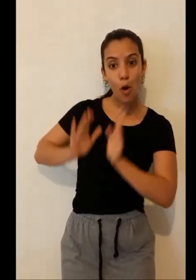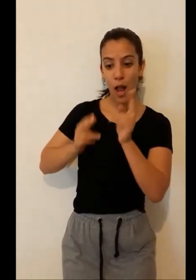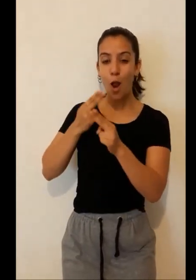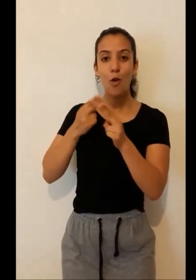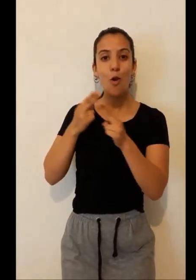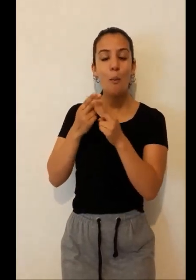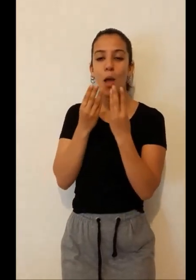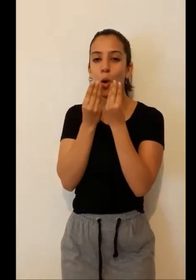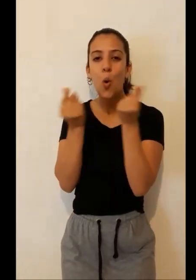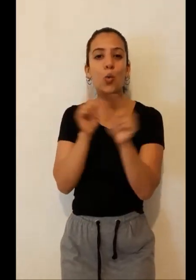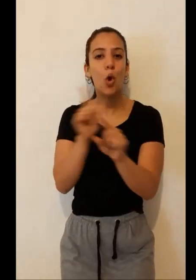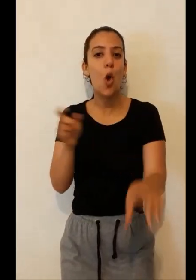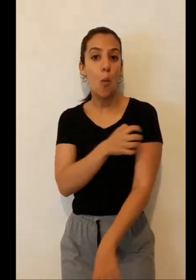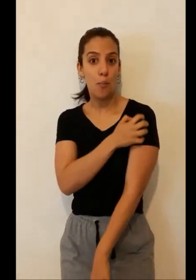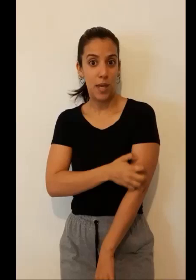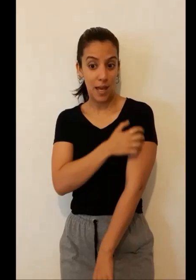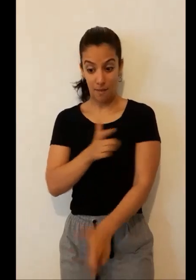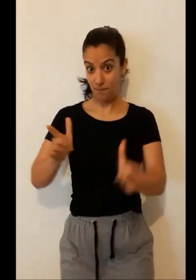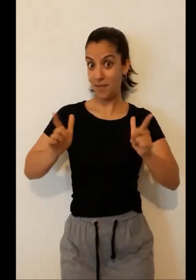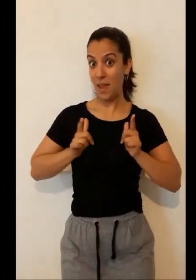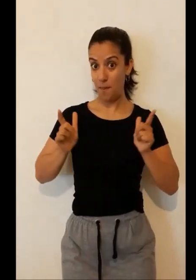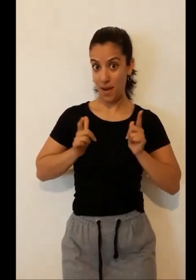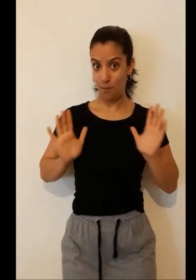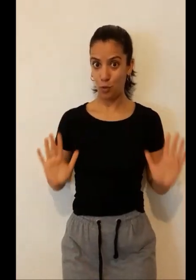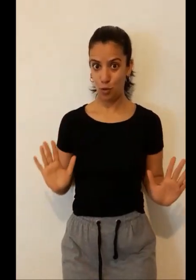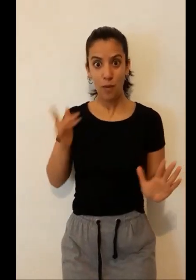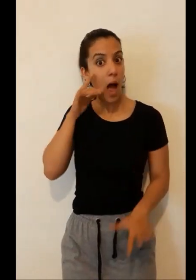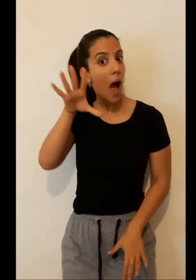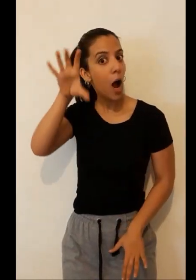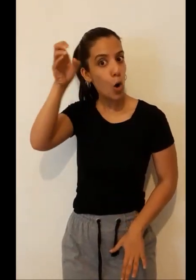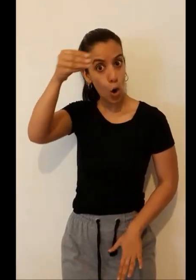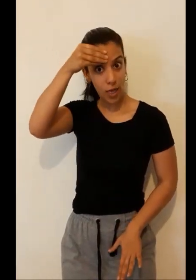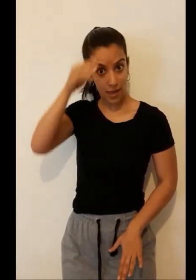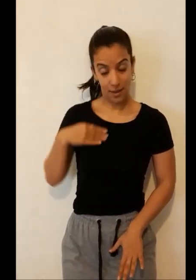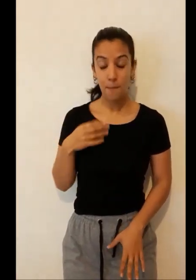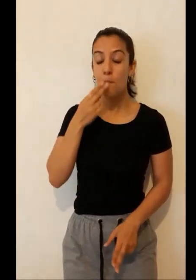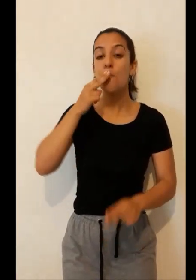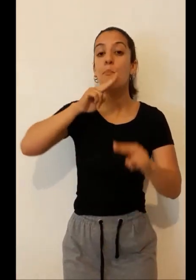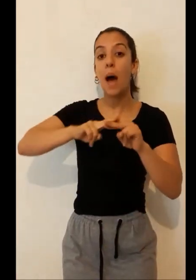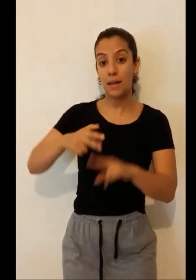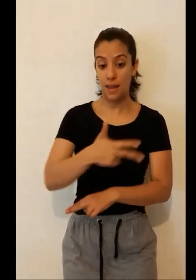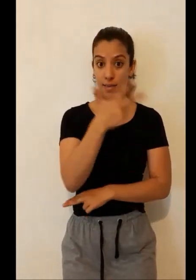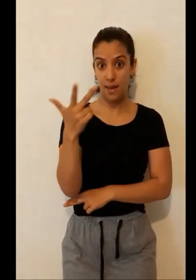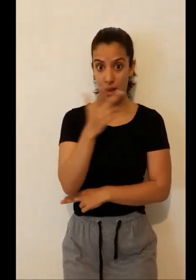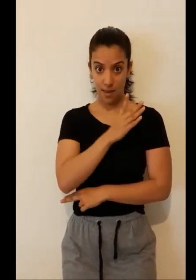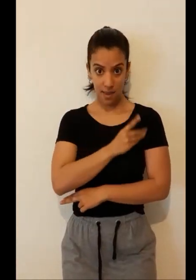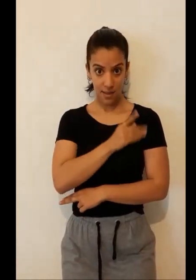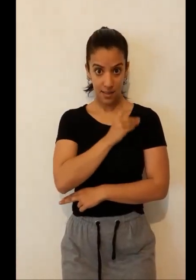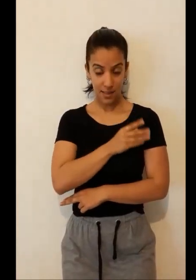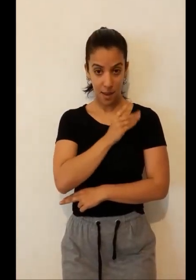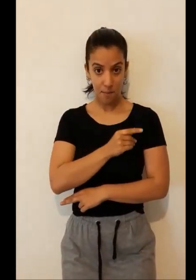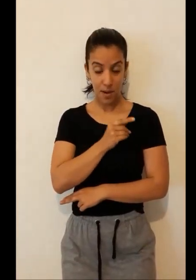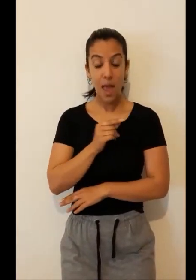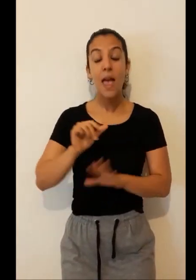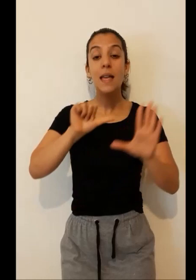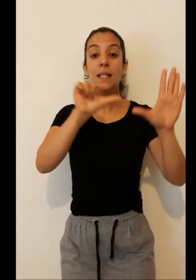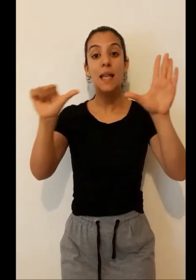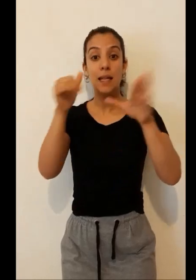Pica. Te esperamos. Acordate, martes 3 de diciembre, 18 y 30 horas,